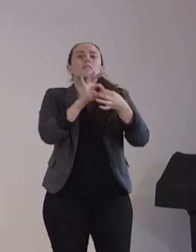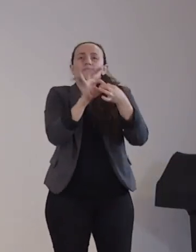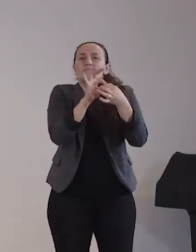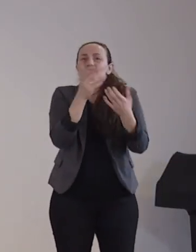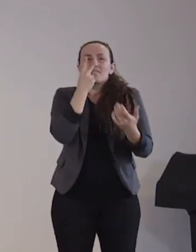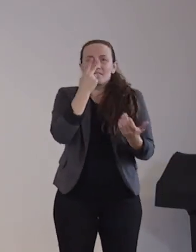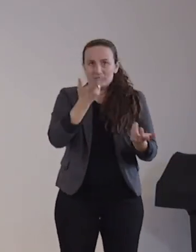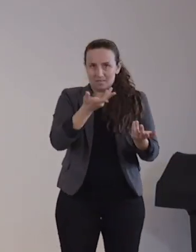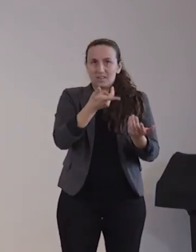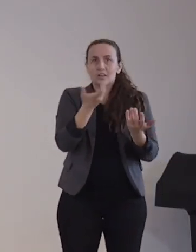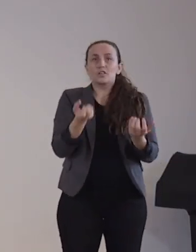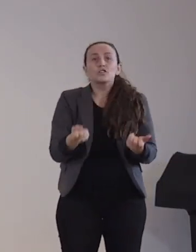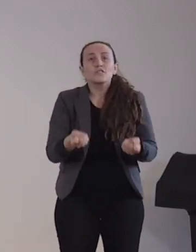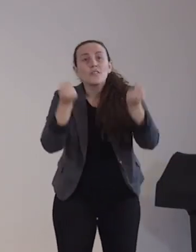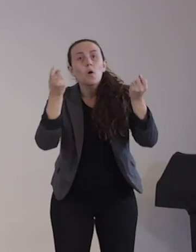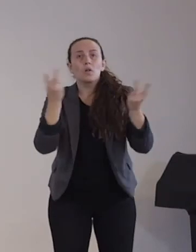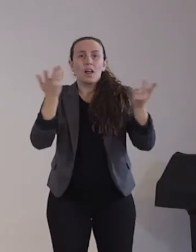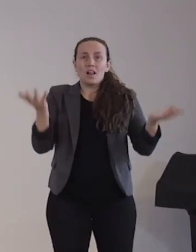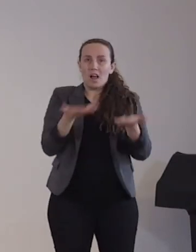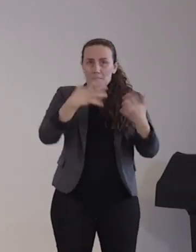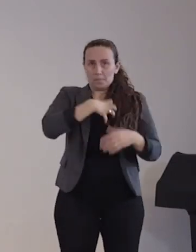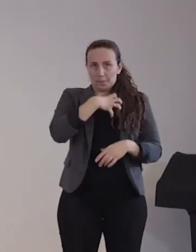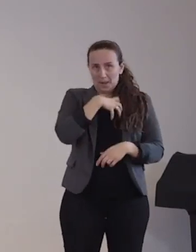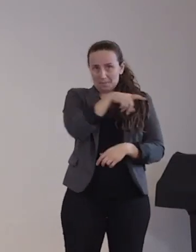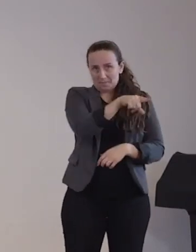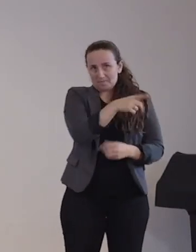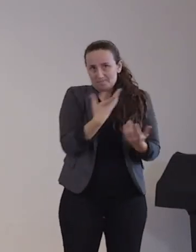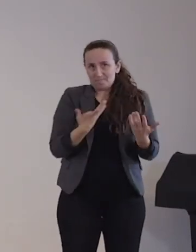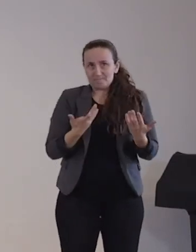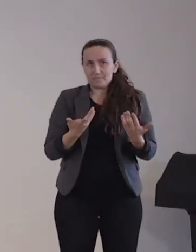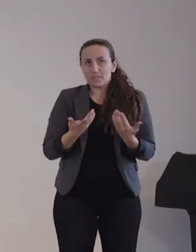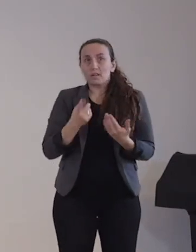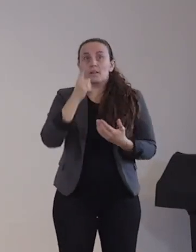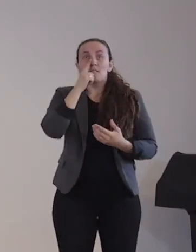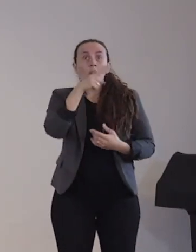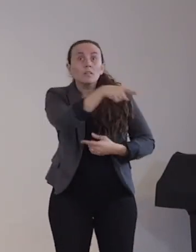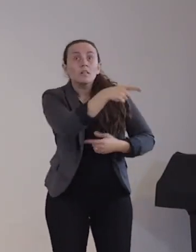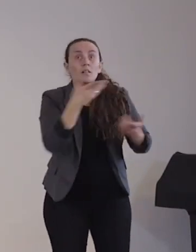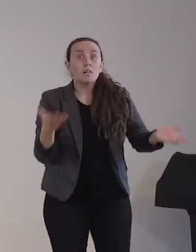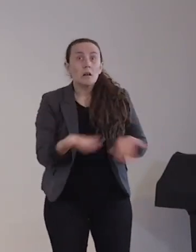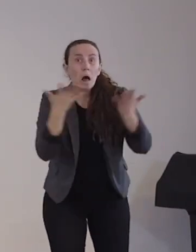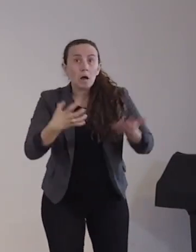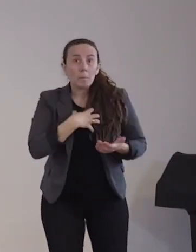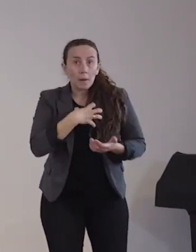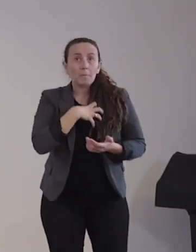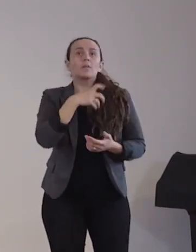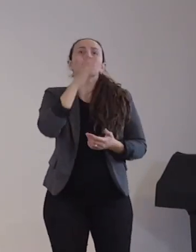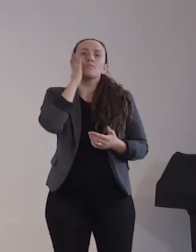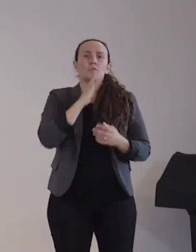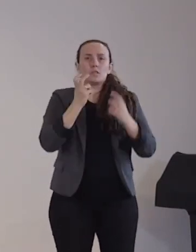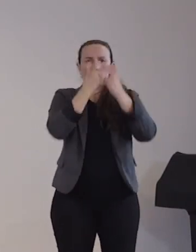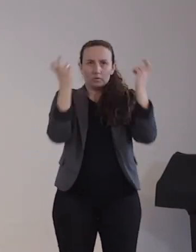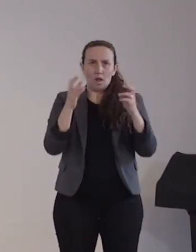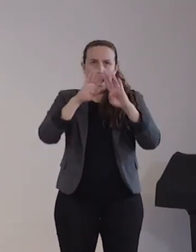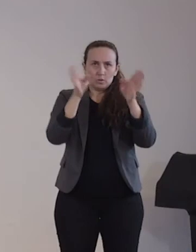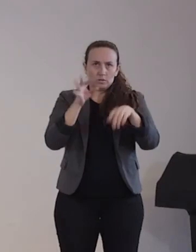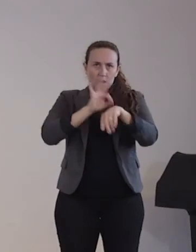und abhängig von der Tageszeit sind wir erst mal die Hauserärzte gefragt. Außerhalb der Sprechzeiten der